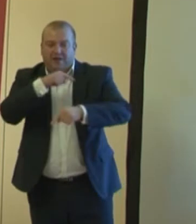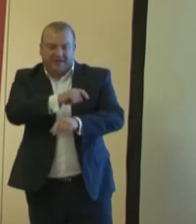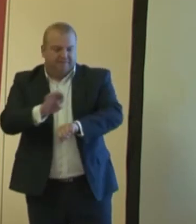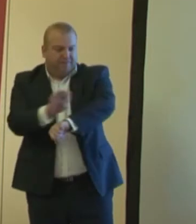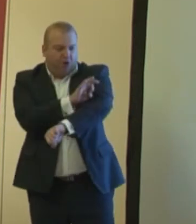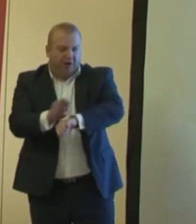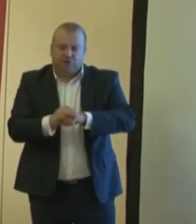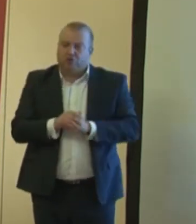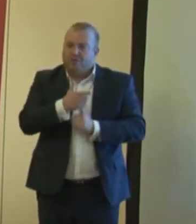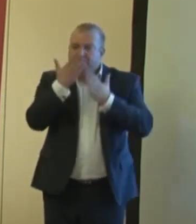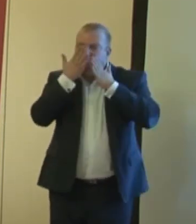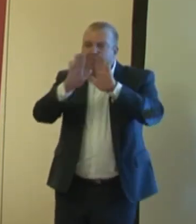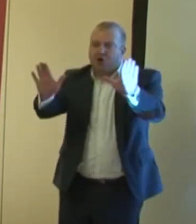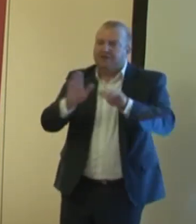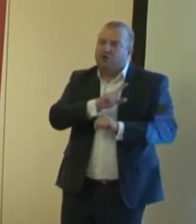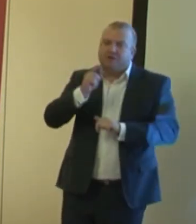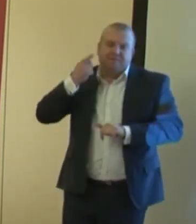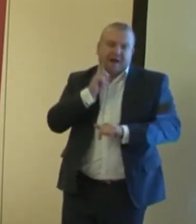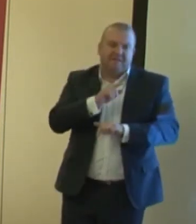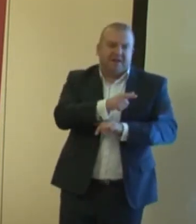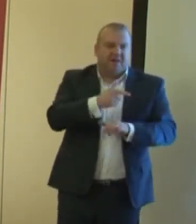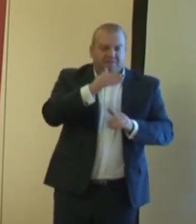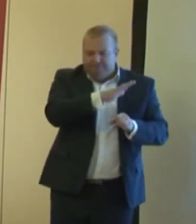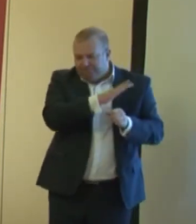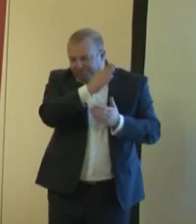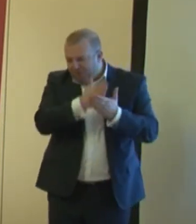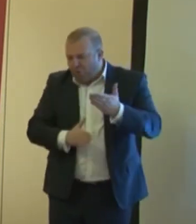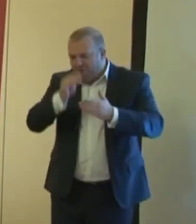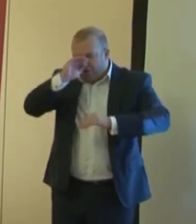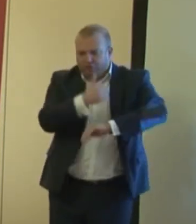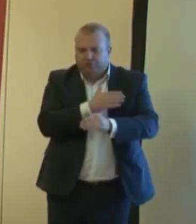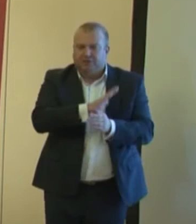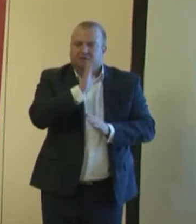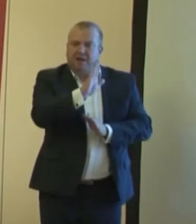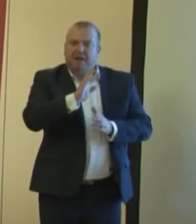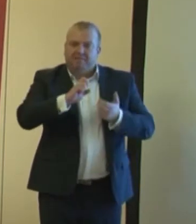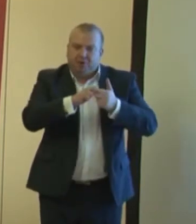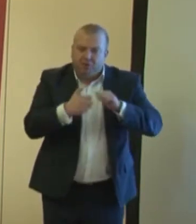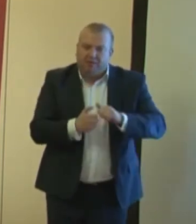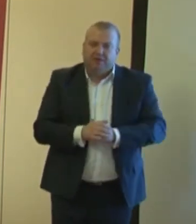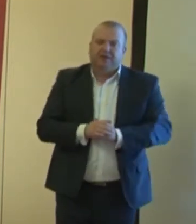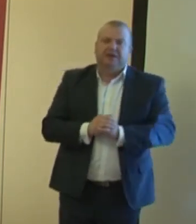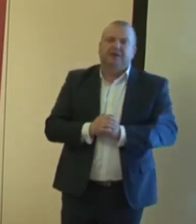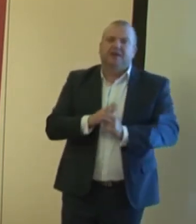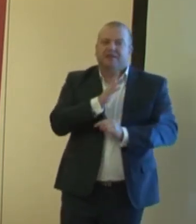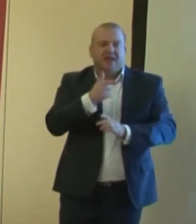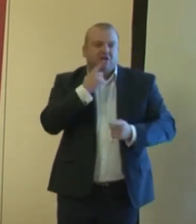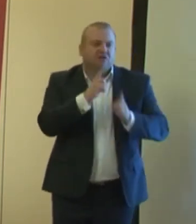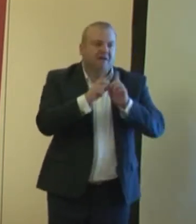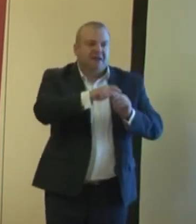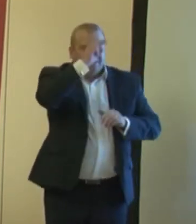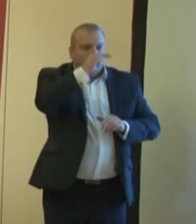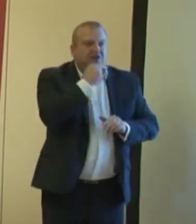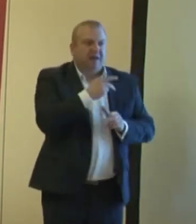pokazano, że prawie połowa uczniów, jeśli ma określone problemy, nie rozmawia z